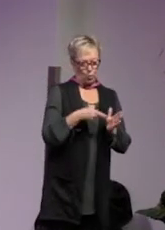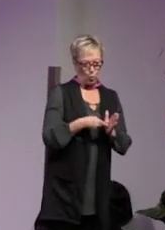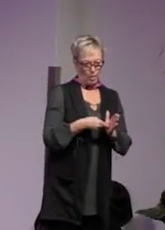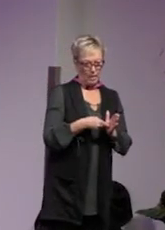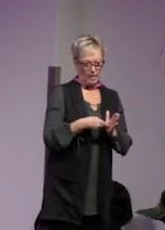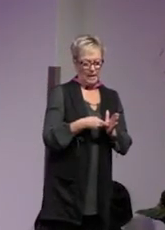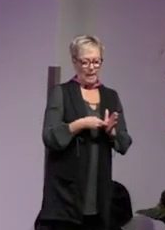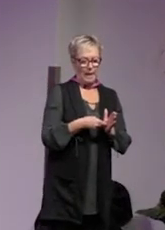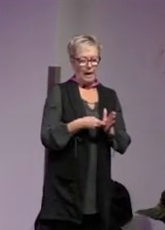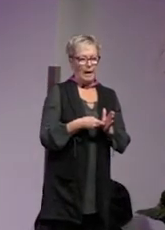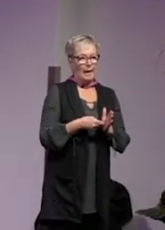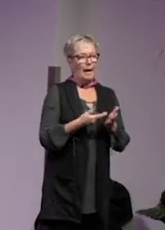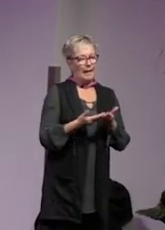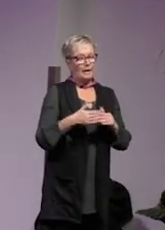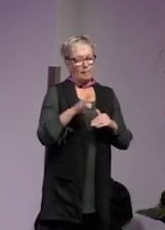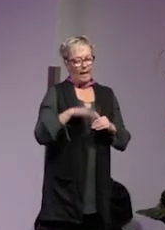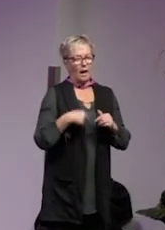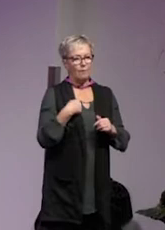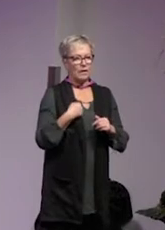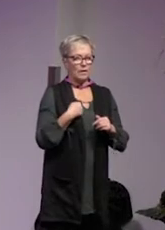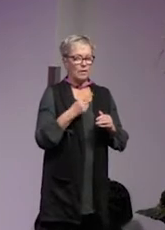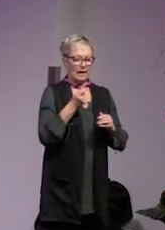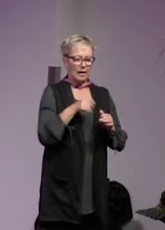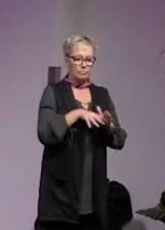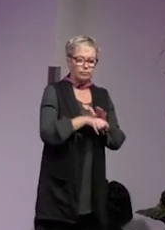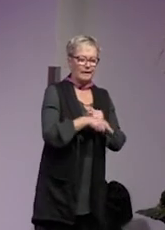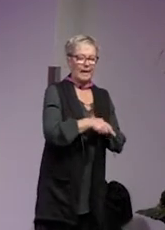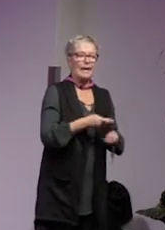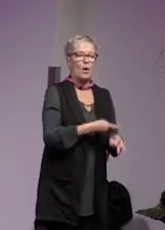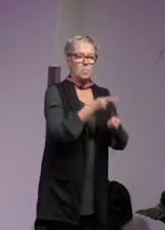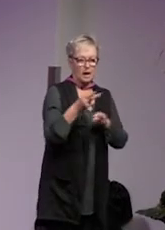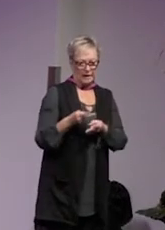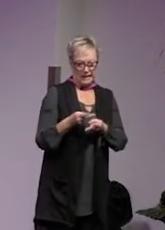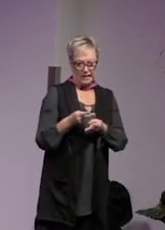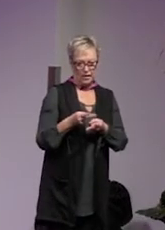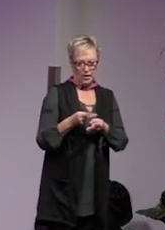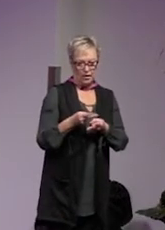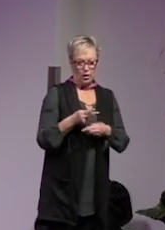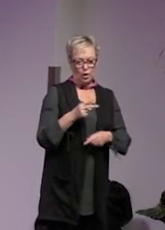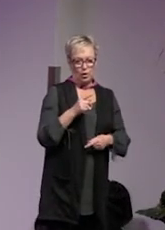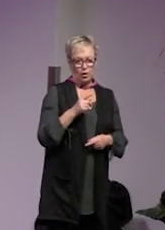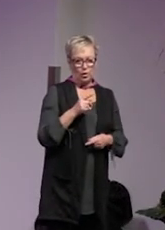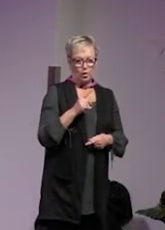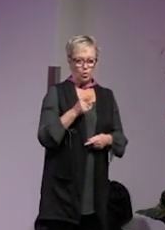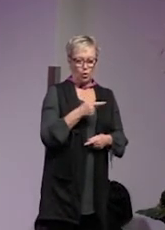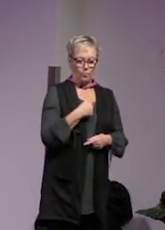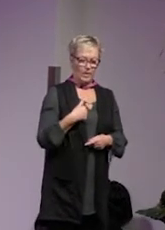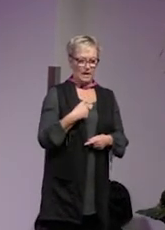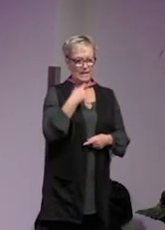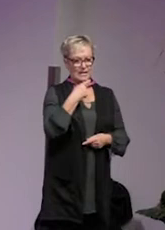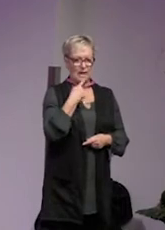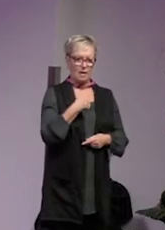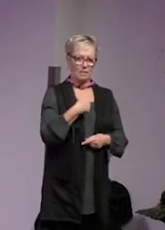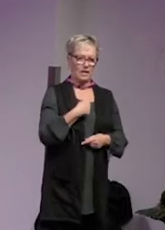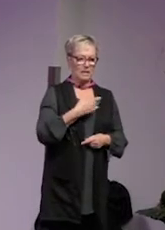men mindre än att vi underminerar den demokrati som vi utger oss för att